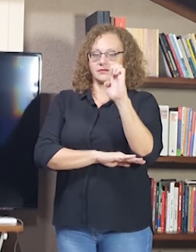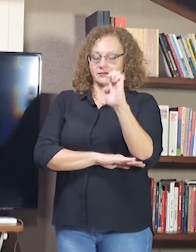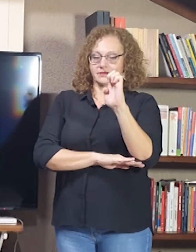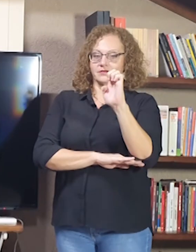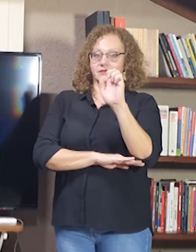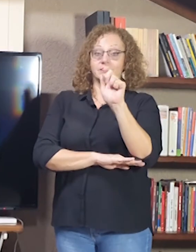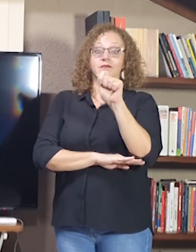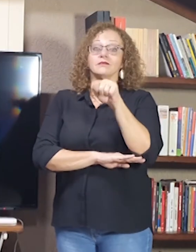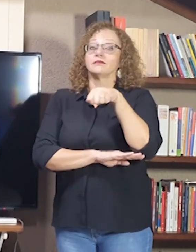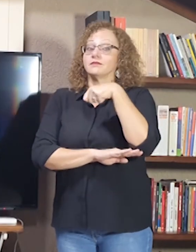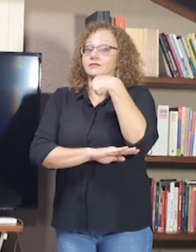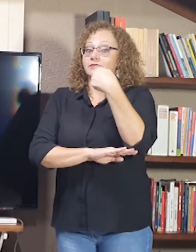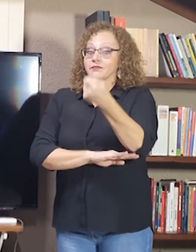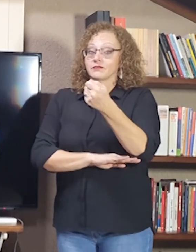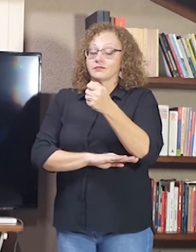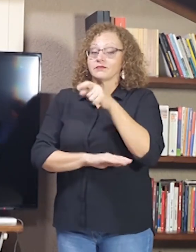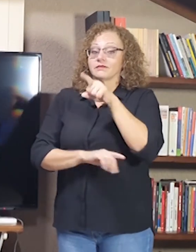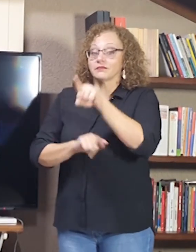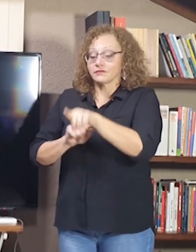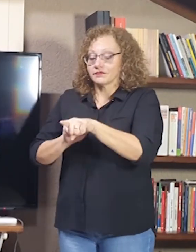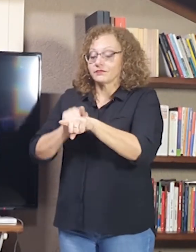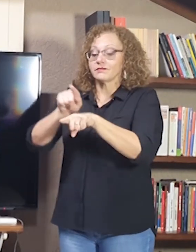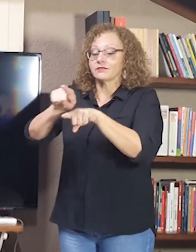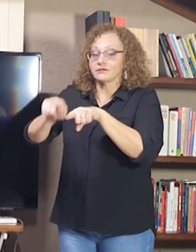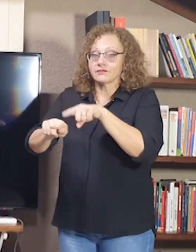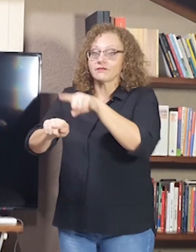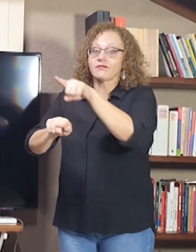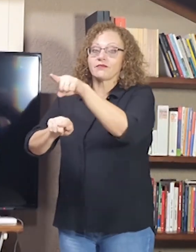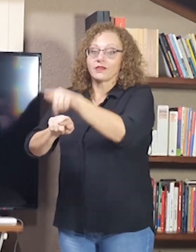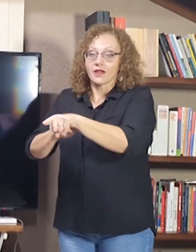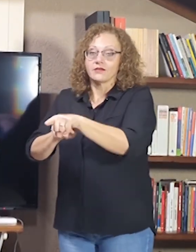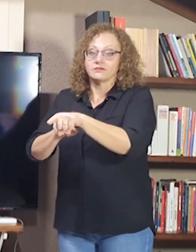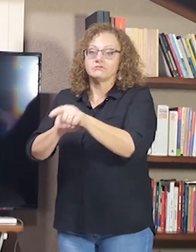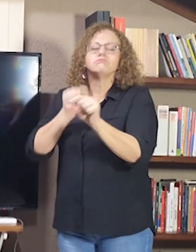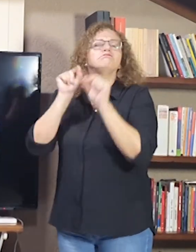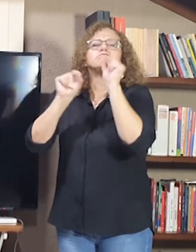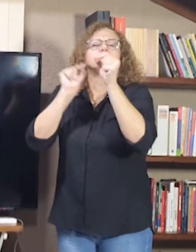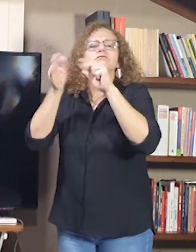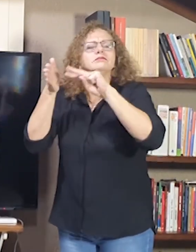sinal, este aqui, o que esta terminologia significa?